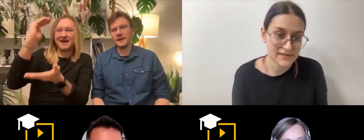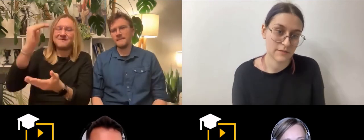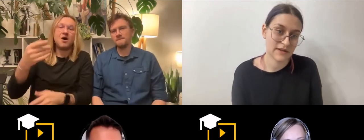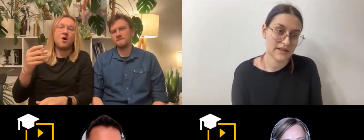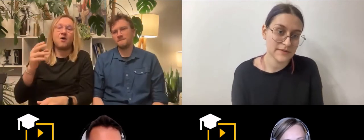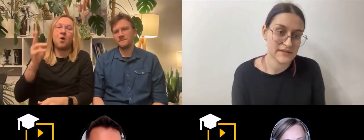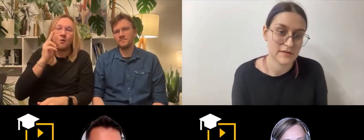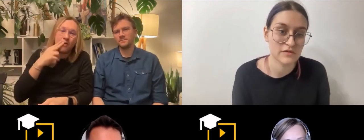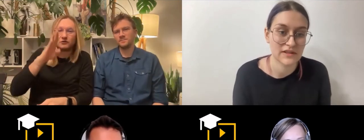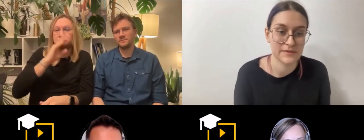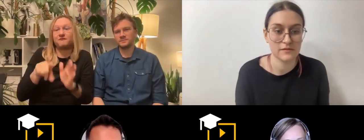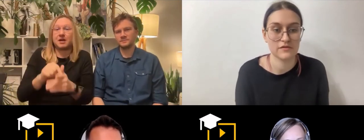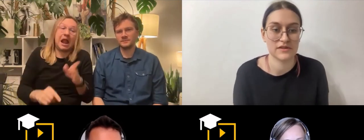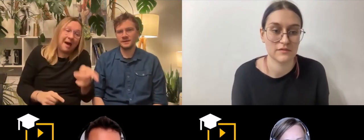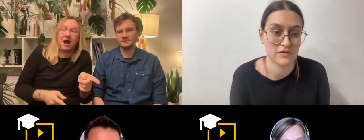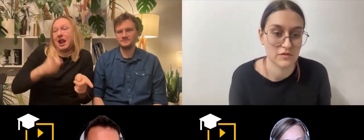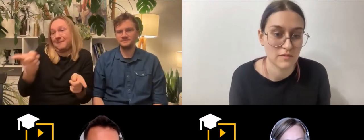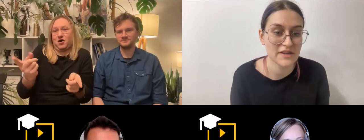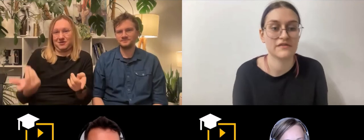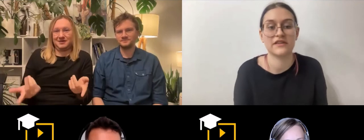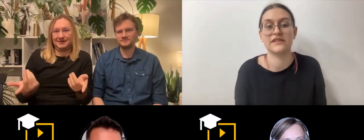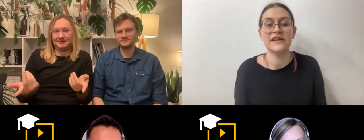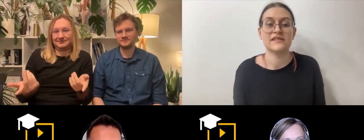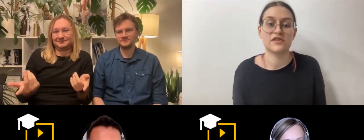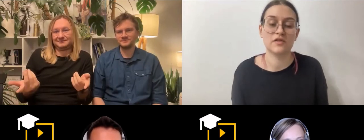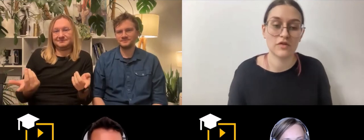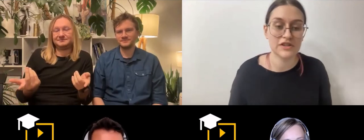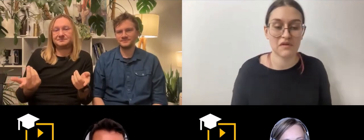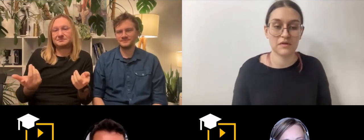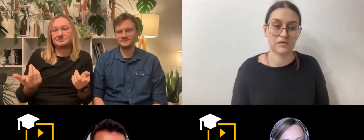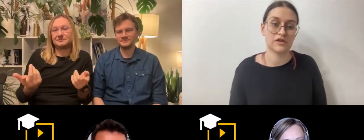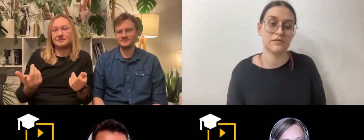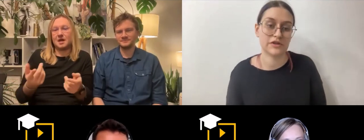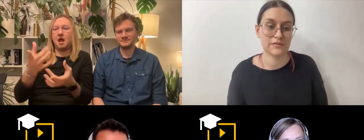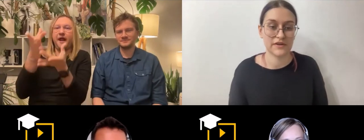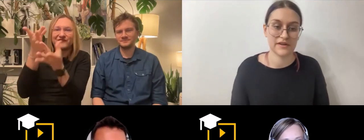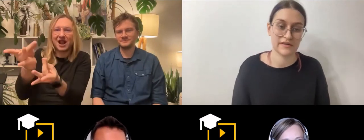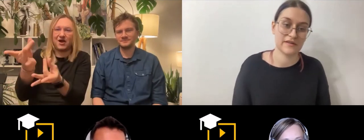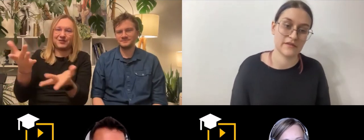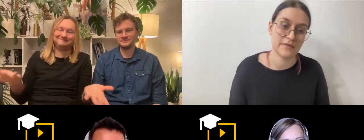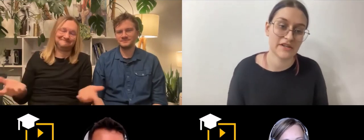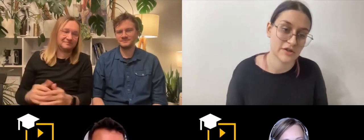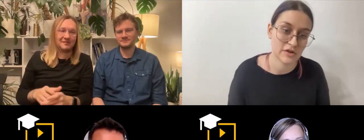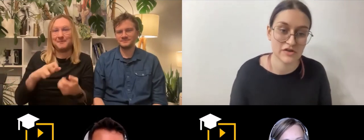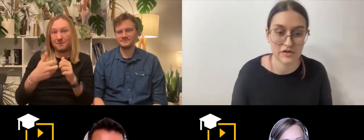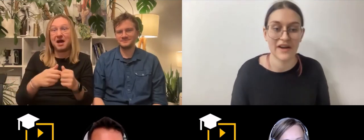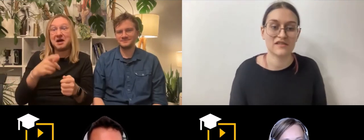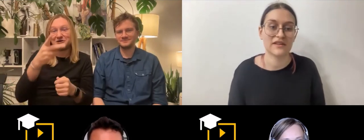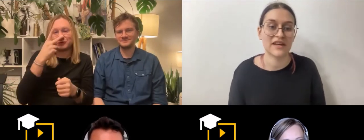samo jak napisy, duże napisy, duży tłumacz i wtedy czy głuchy, czy słabosłyszący może sobie wybrać, czy to, czy to. A jak są takie